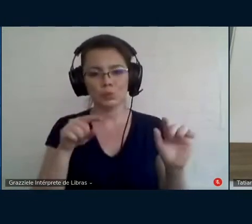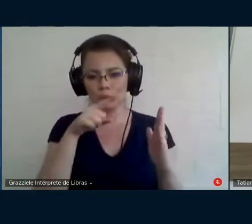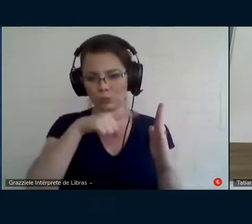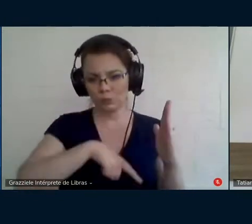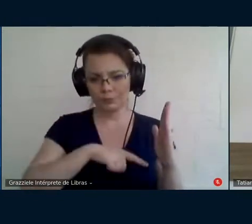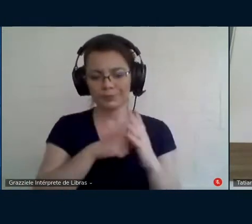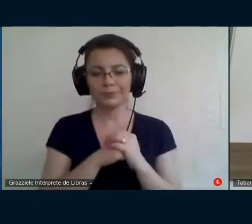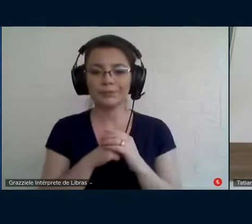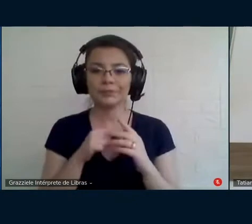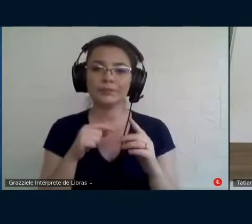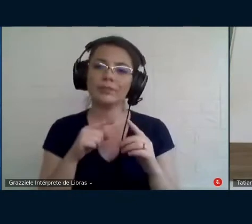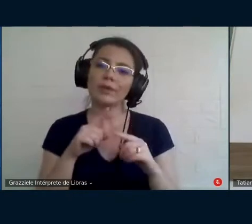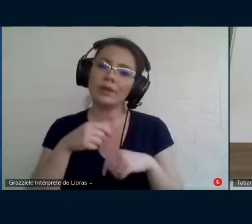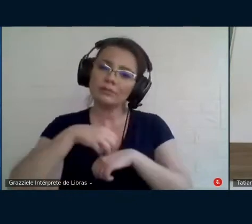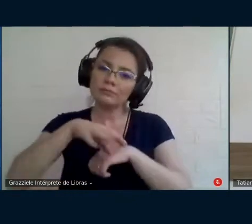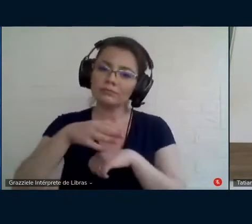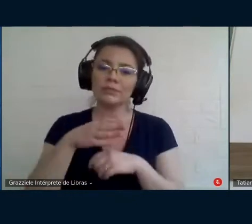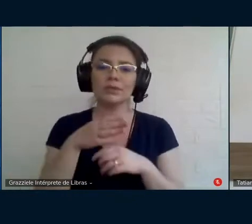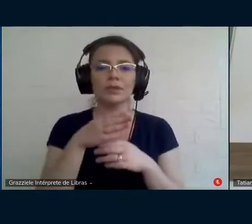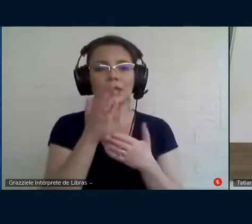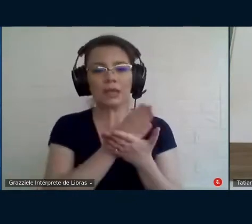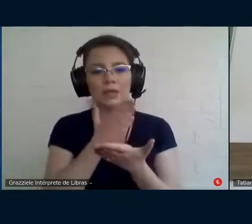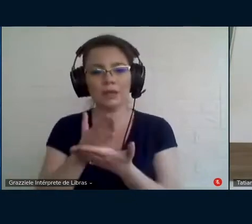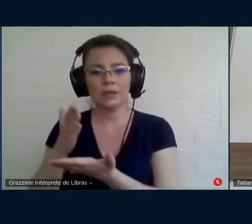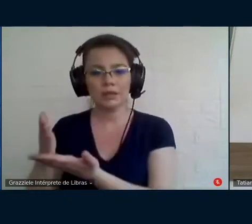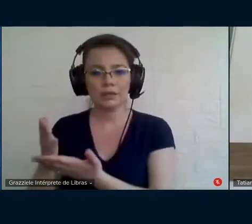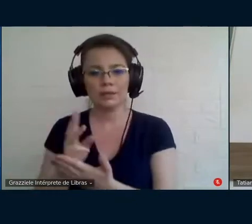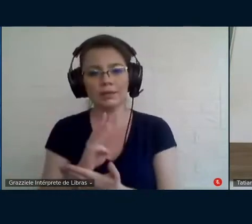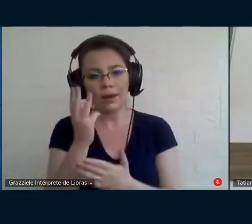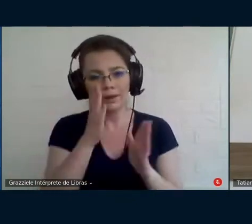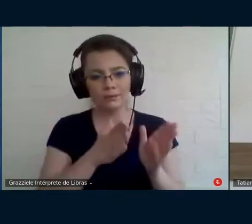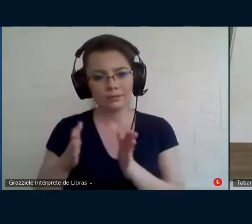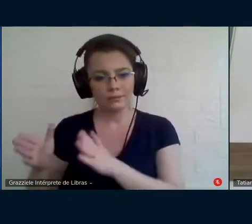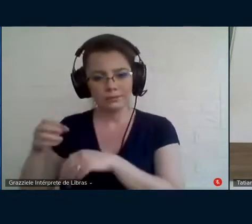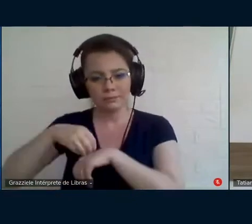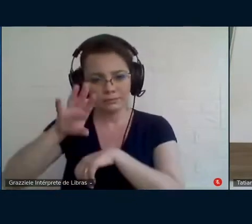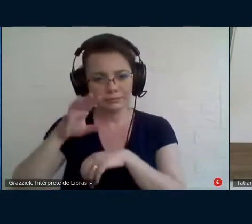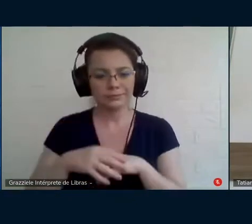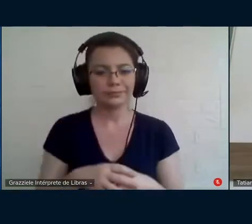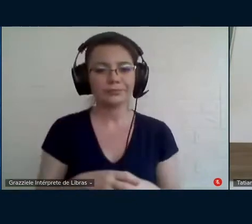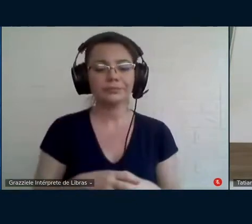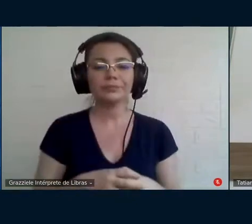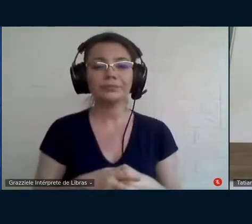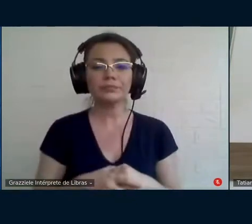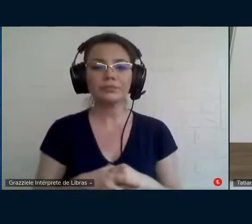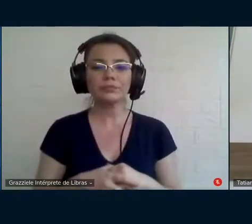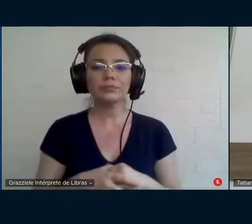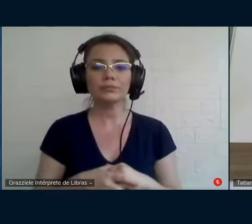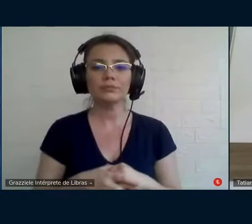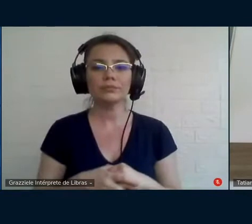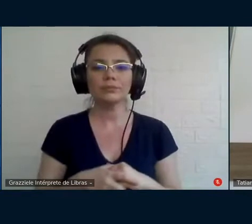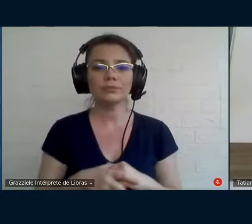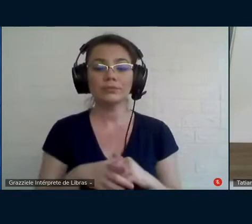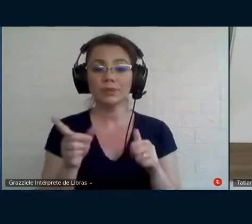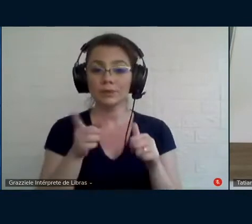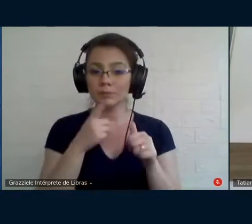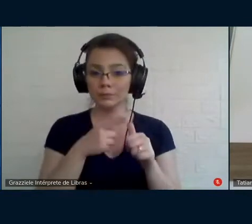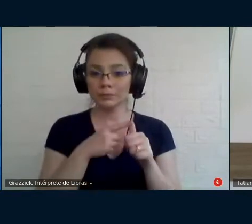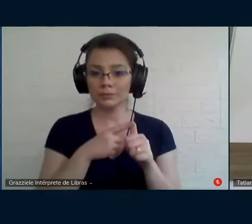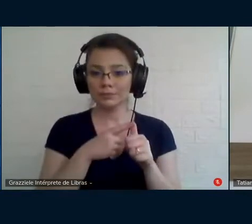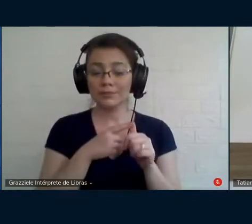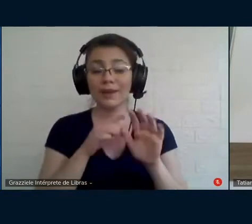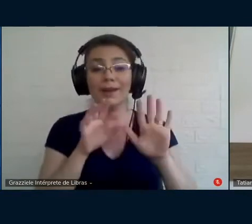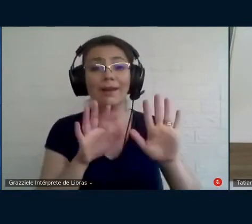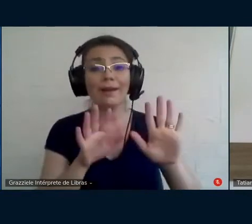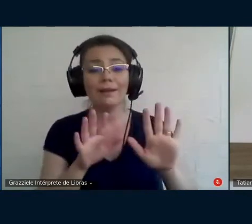depois dividi-lo em três partes para a gente conversar. Bom, primeiro eu queria dizer que queria